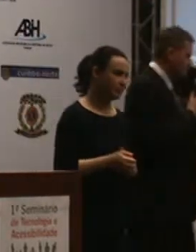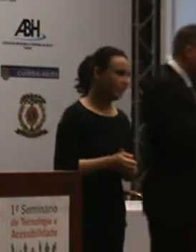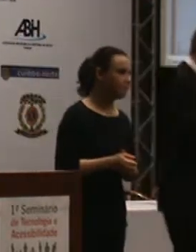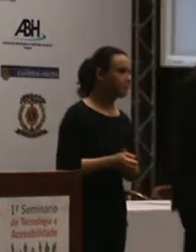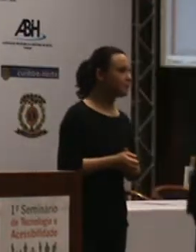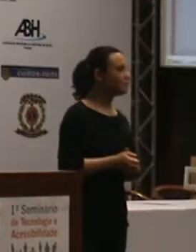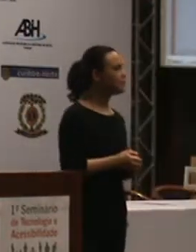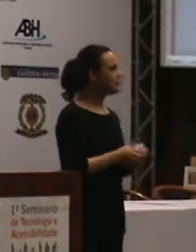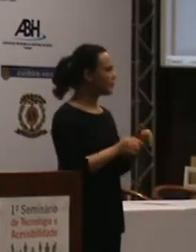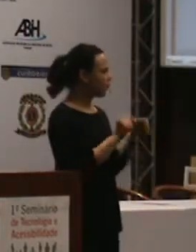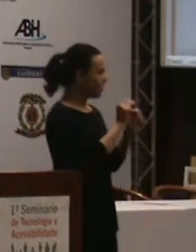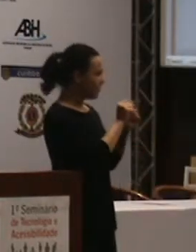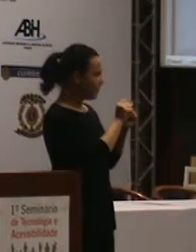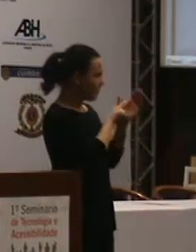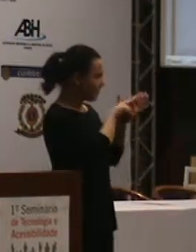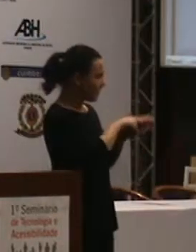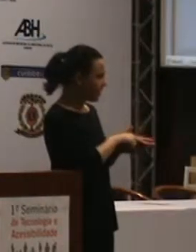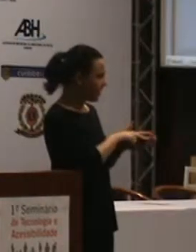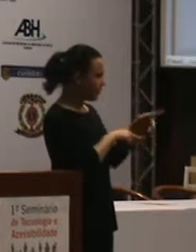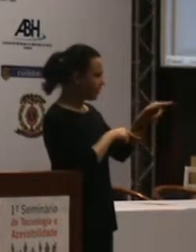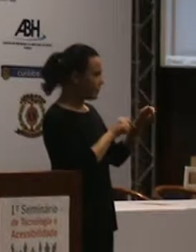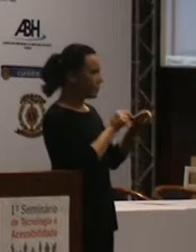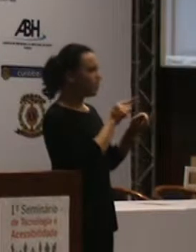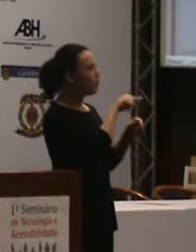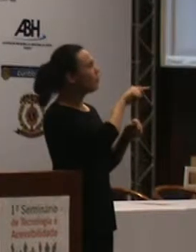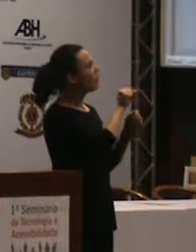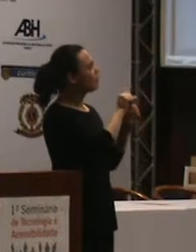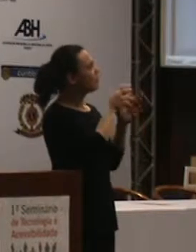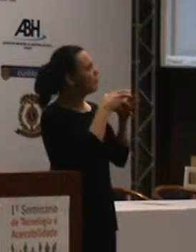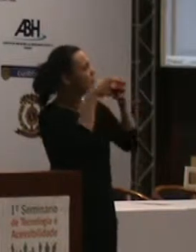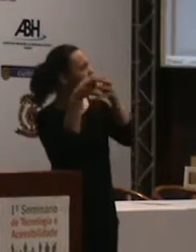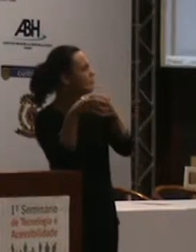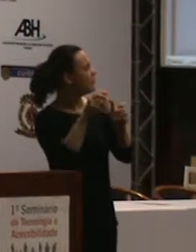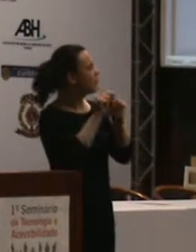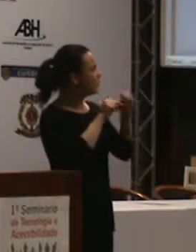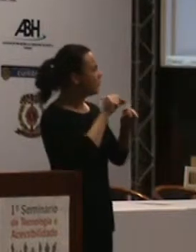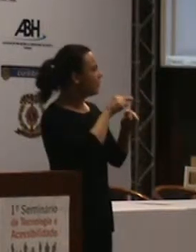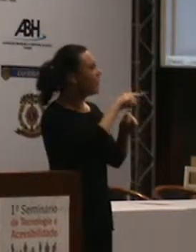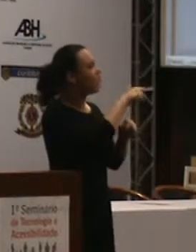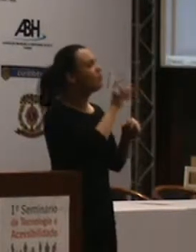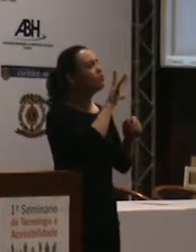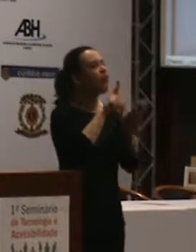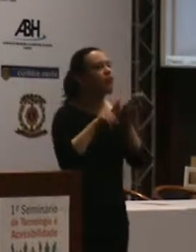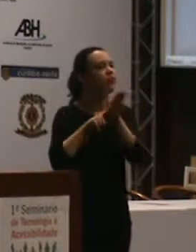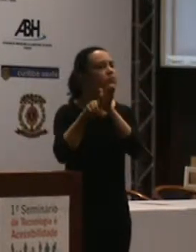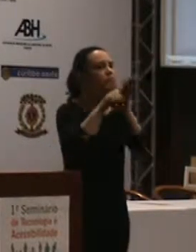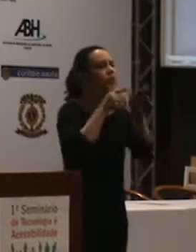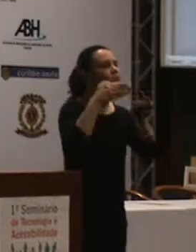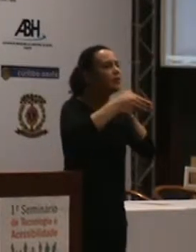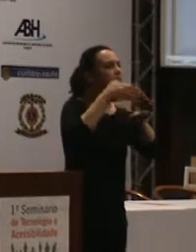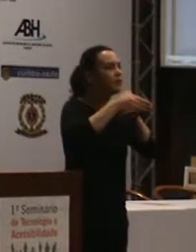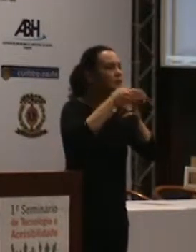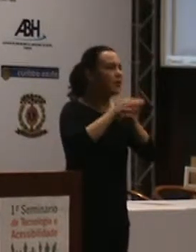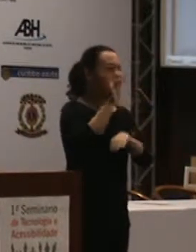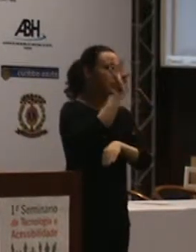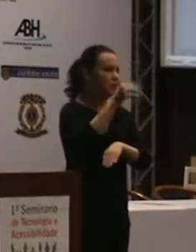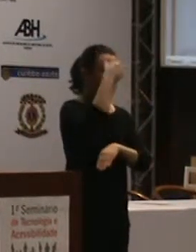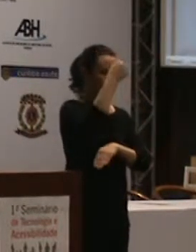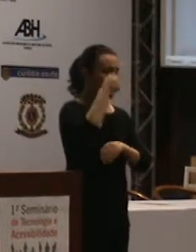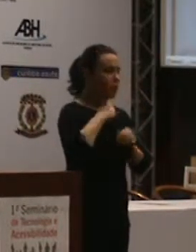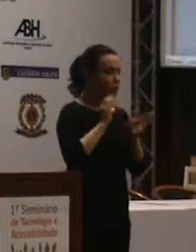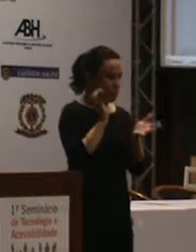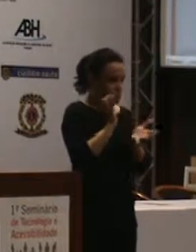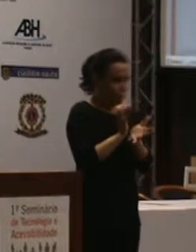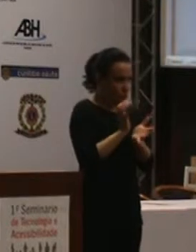assim? Não, ele está... Um levantamento? A educação de acessibilidade para a discussão